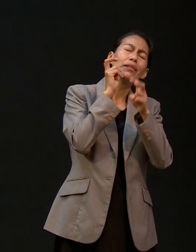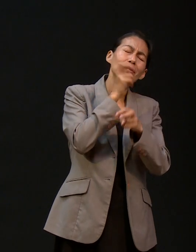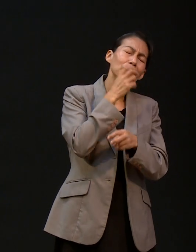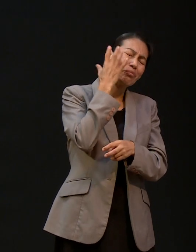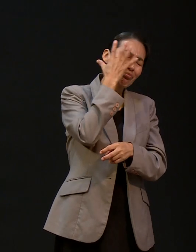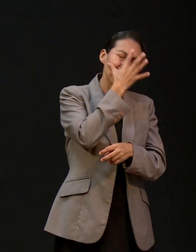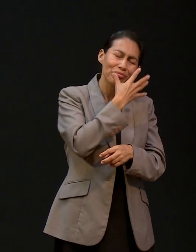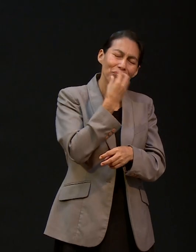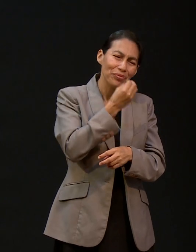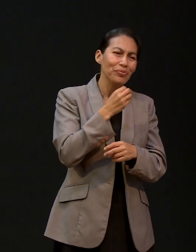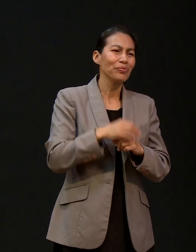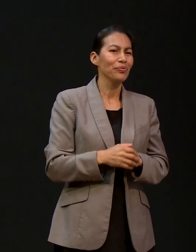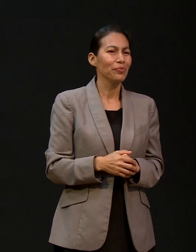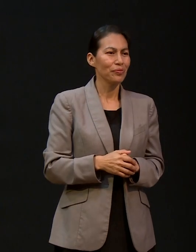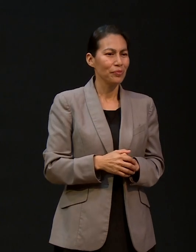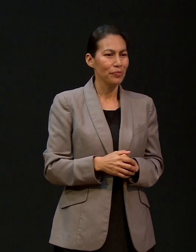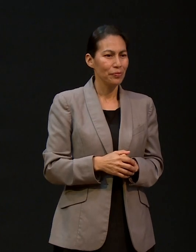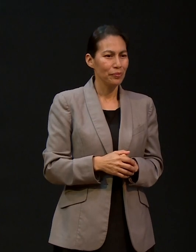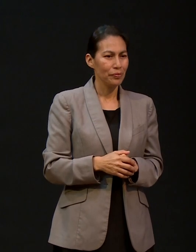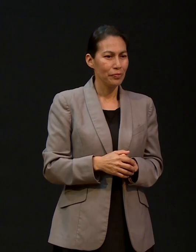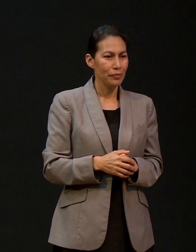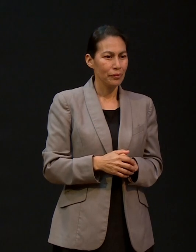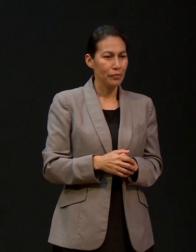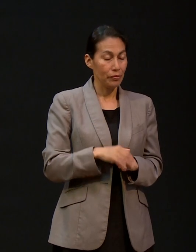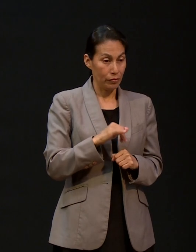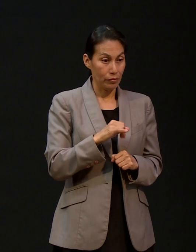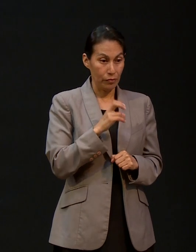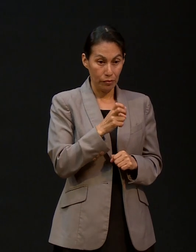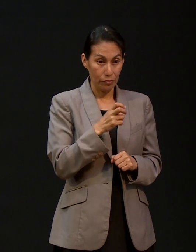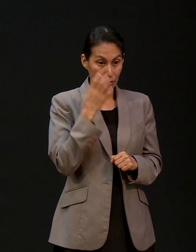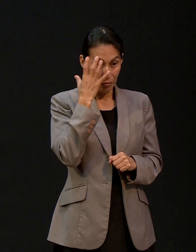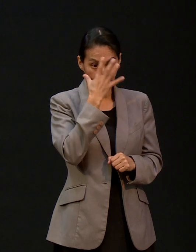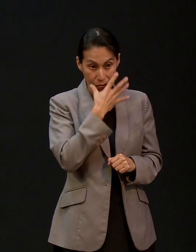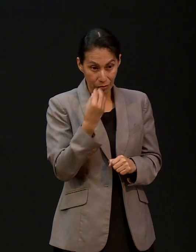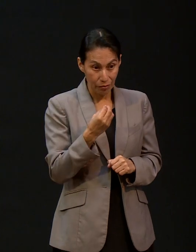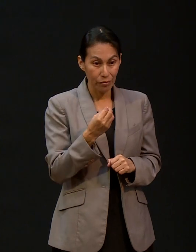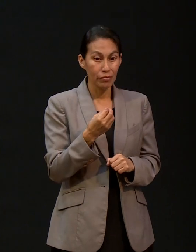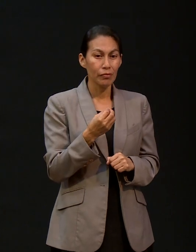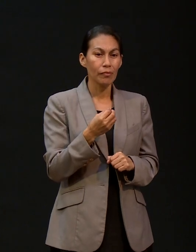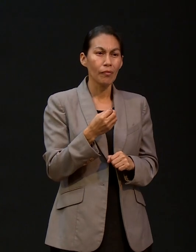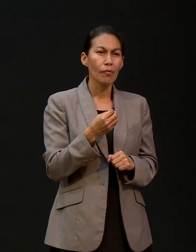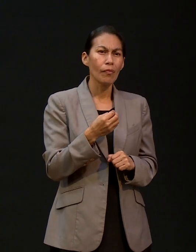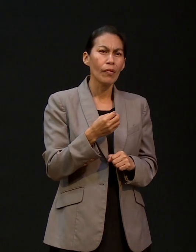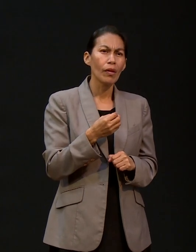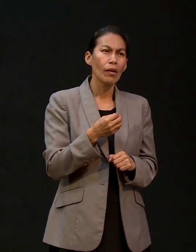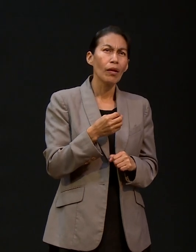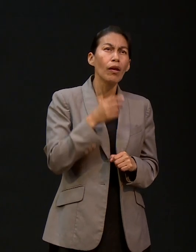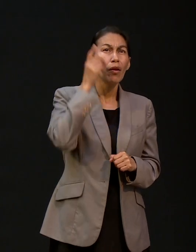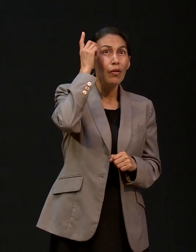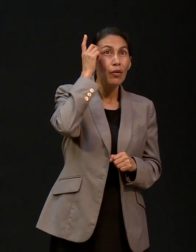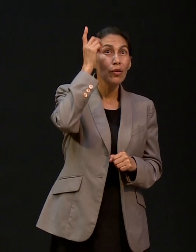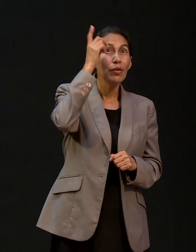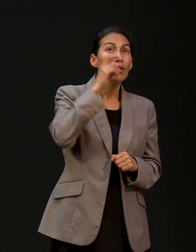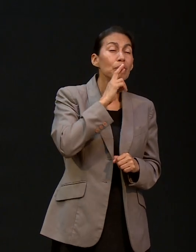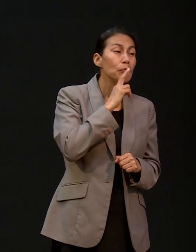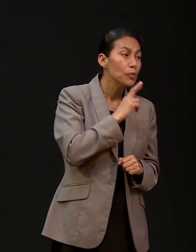con Dios. Exactamente. Y eso es lo más bonito. Es lo más hermoso, porque empieza a revelarse el Dios. Cuando empieza uno a recibir